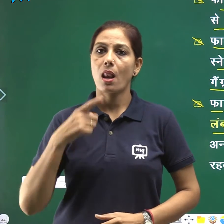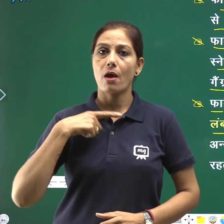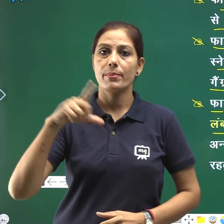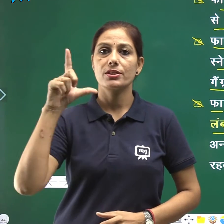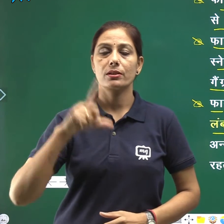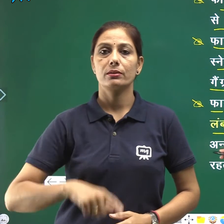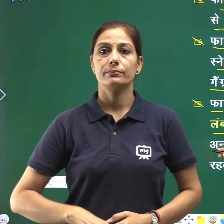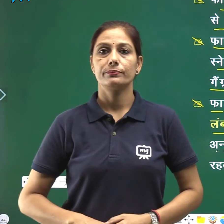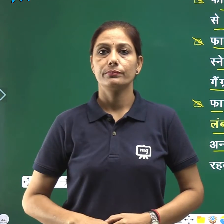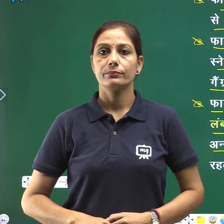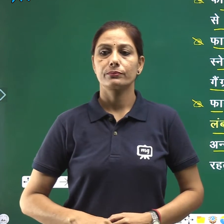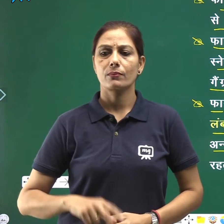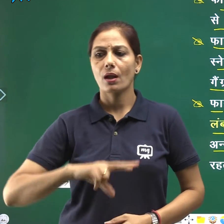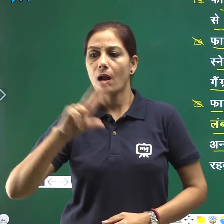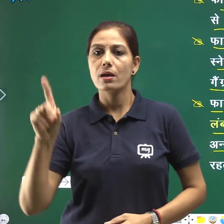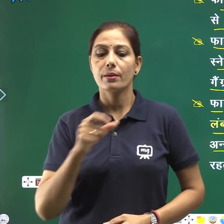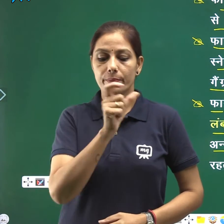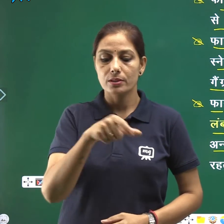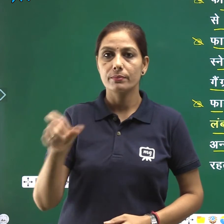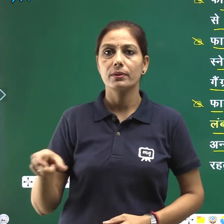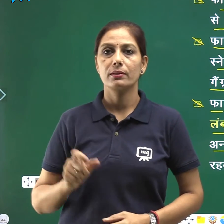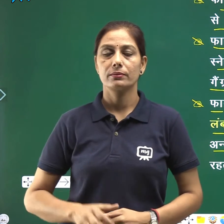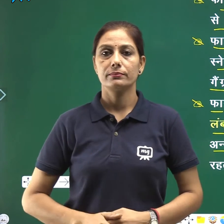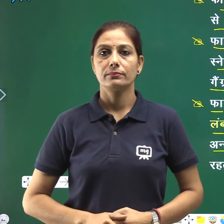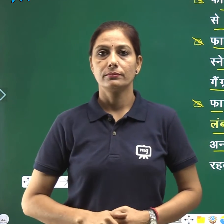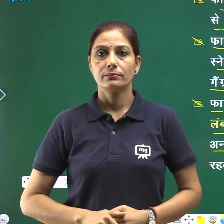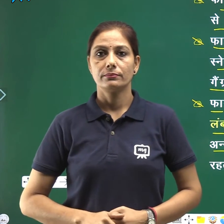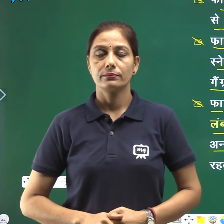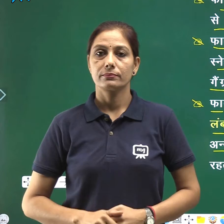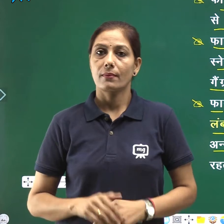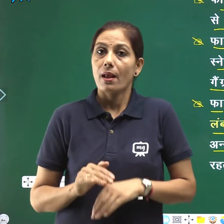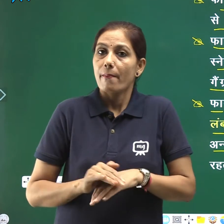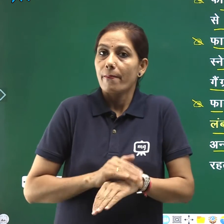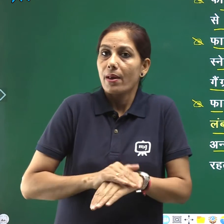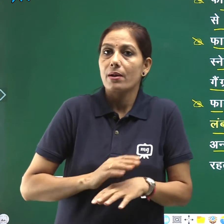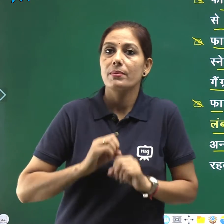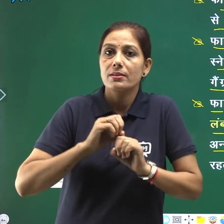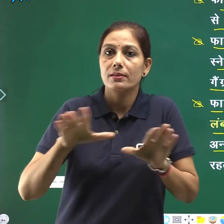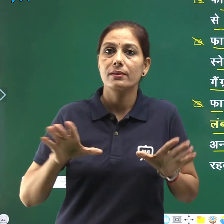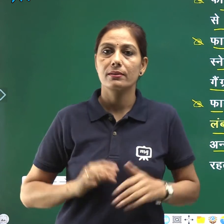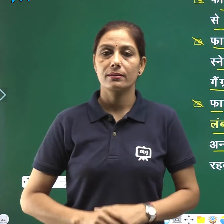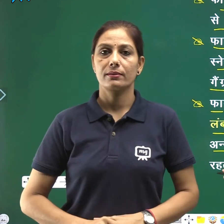सदा अन्य लोगों पर प्रेम बरसाते रहते थे